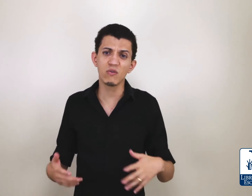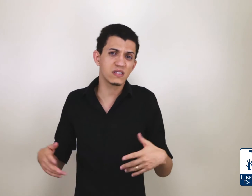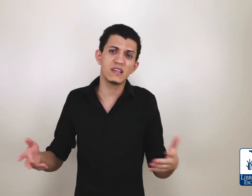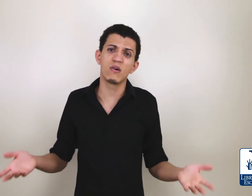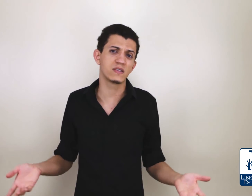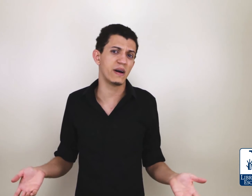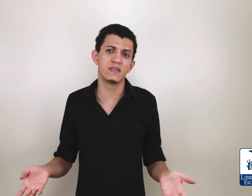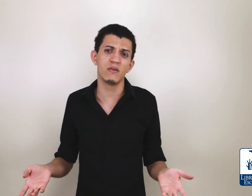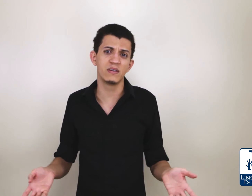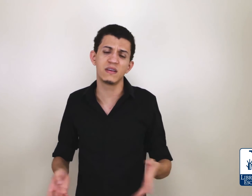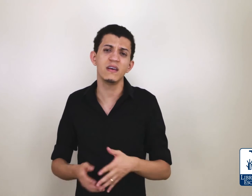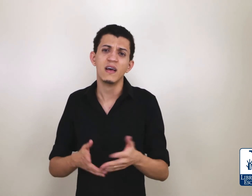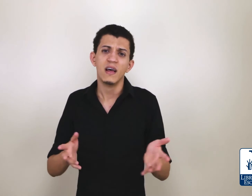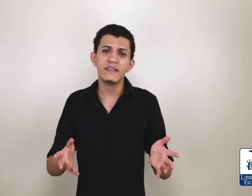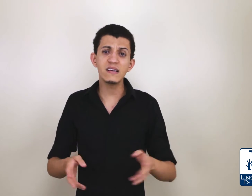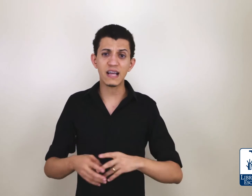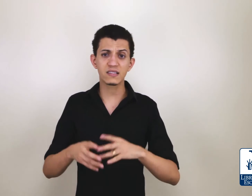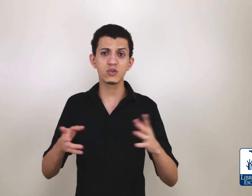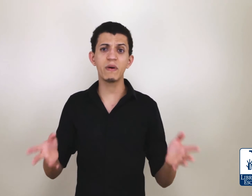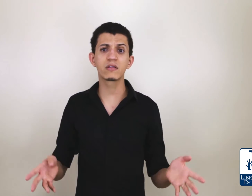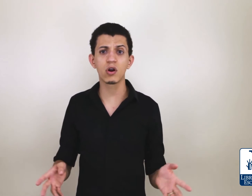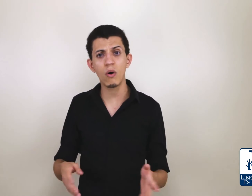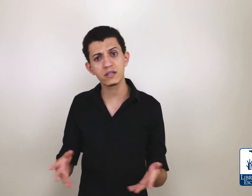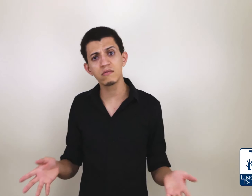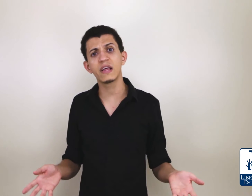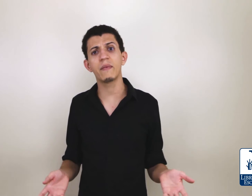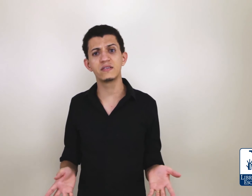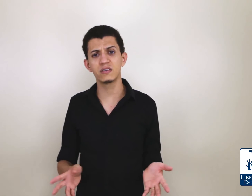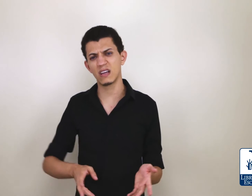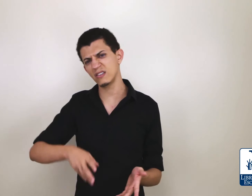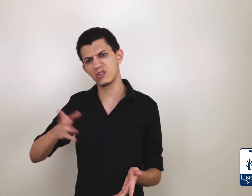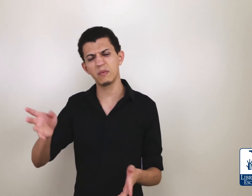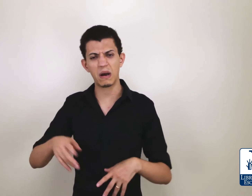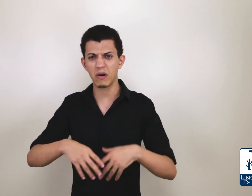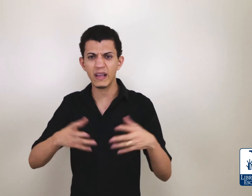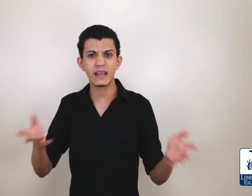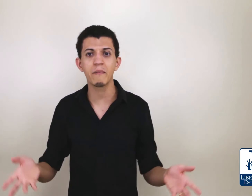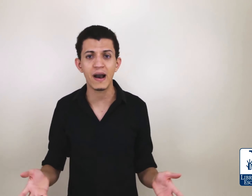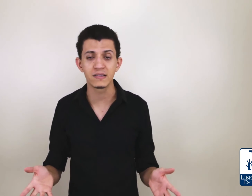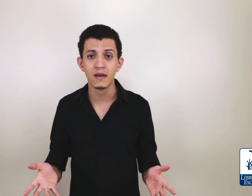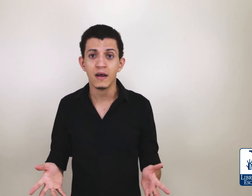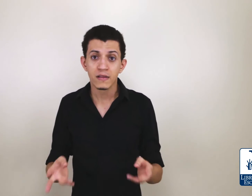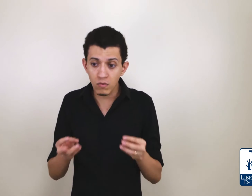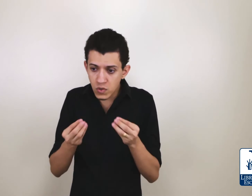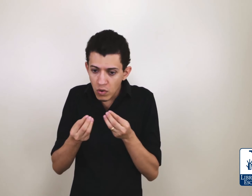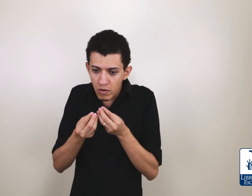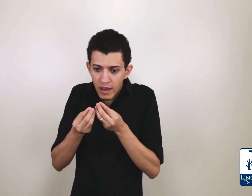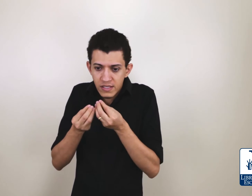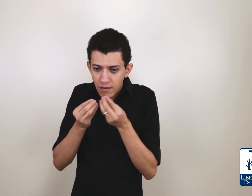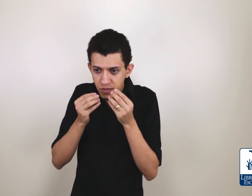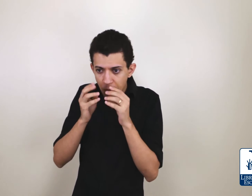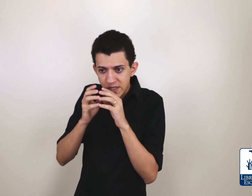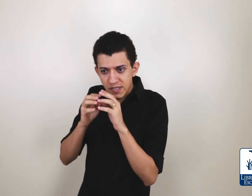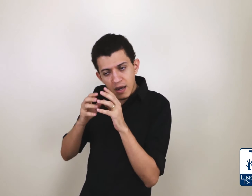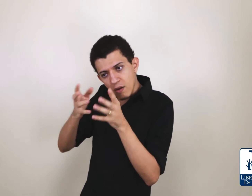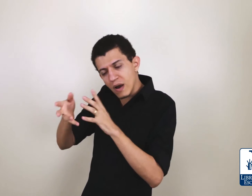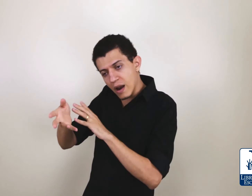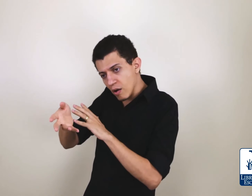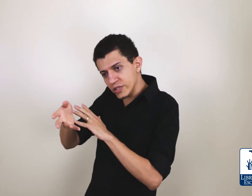usa esse negócio mais, não. Isso aí, nem estação de metrô, eu acho que não tem mais isso. Antes tinha, agora nem tem mais. Então, surdo, tipo assim, você cria um canal de